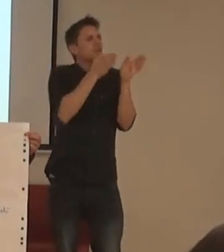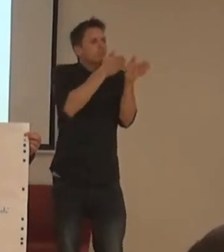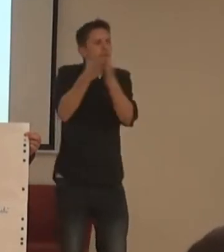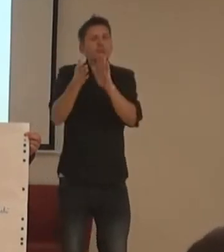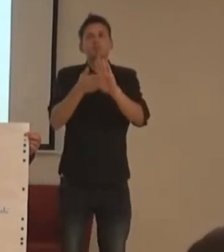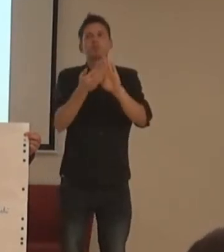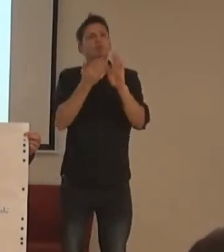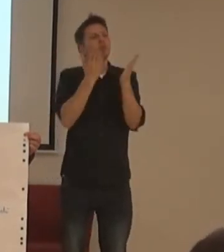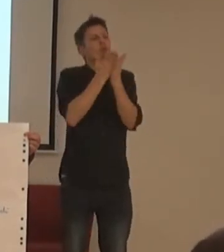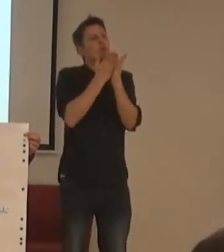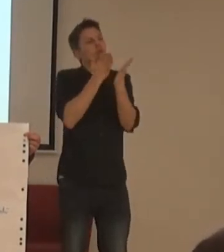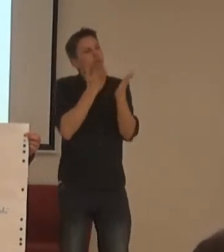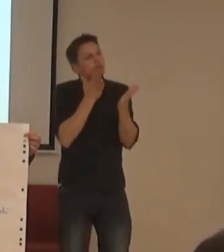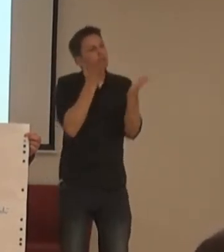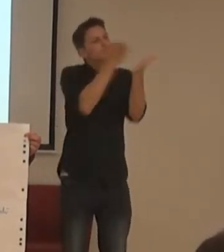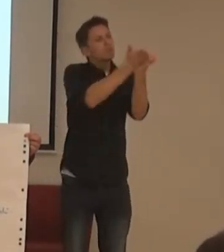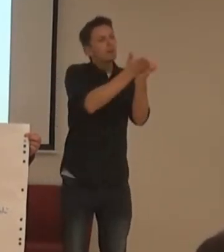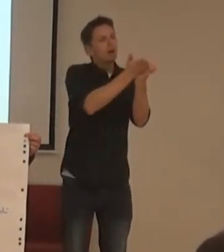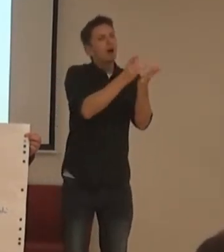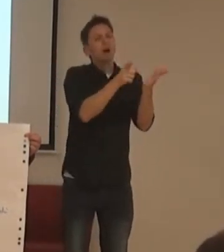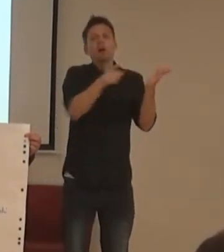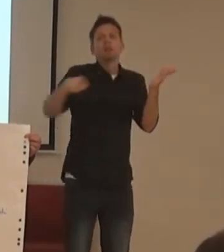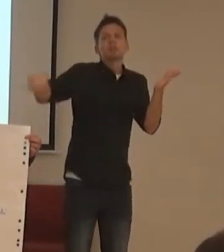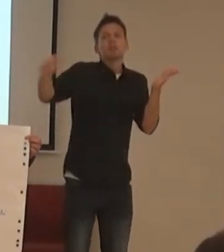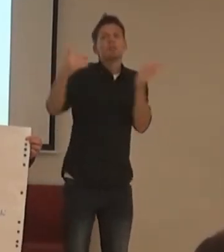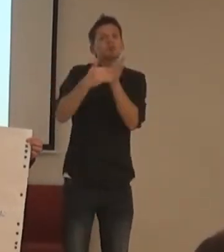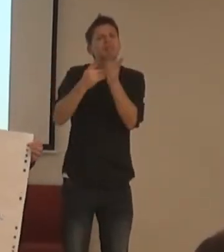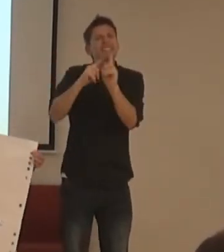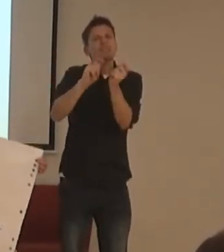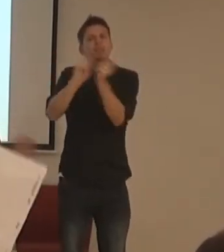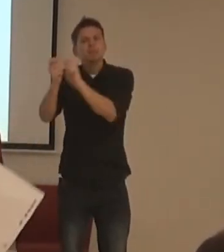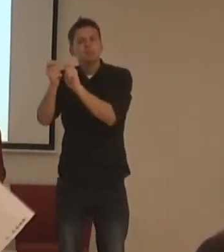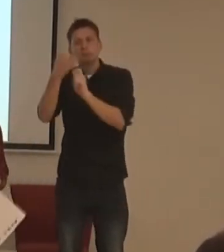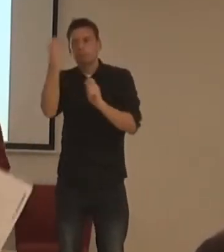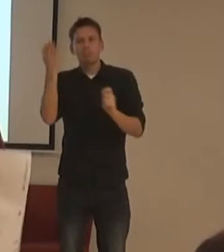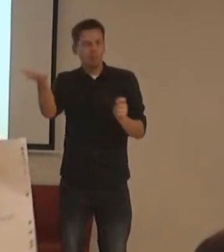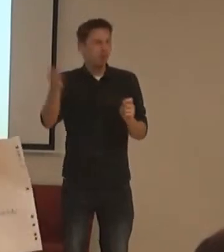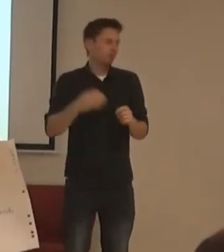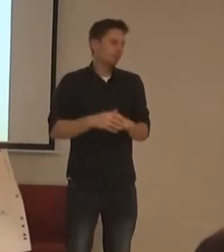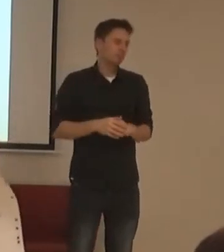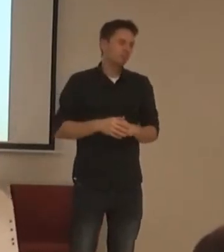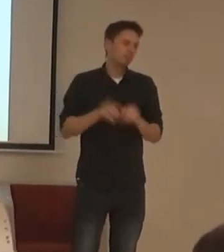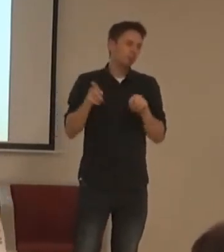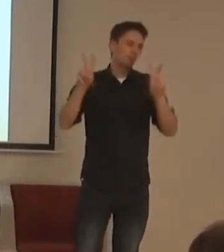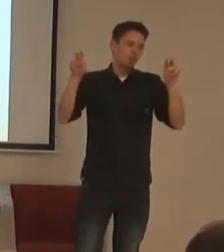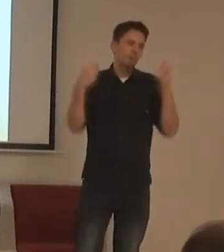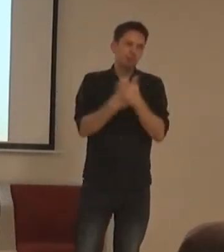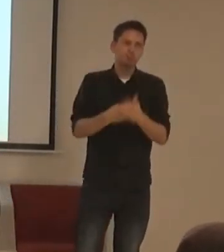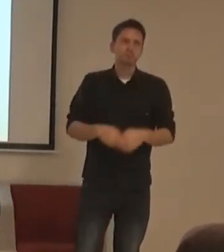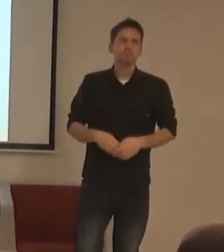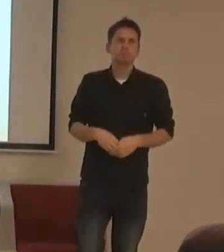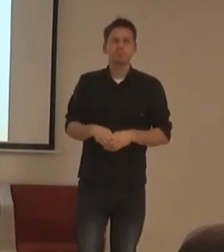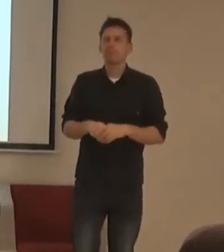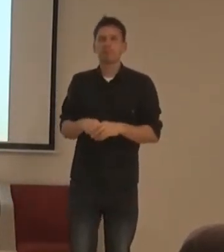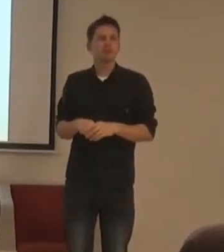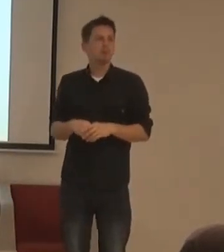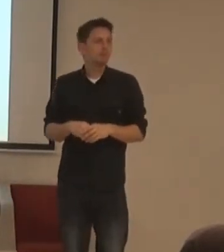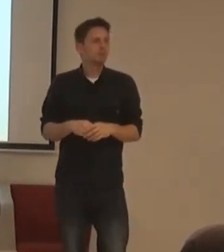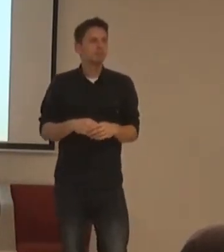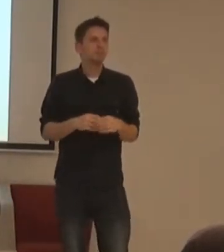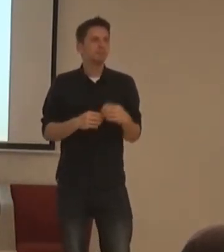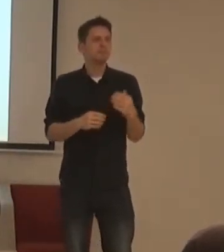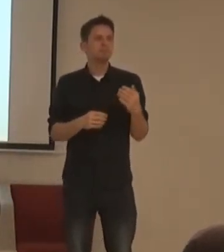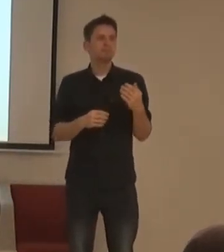jednoho uživatela, a už se zapomenená specifikum jiné. Děkuju. A co s tím? A co s tím?